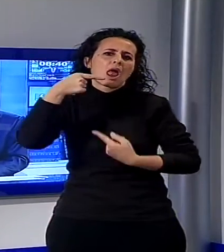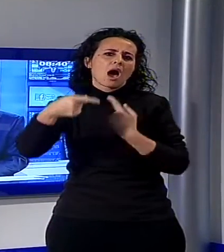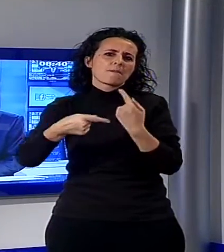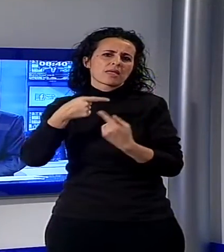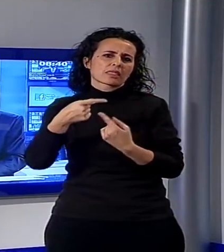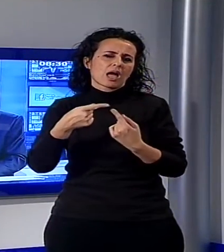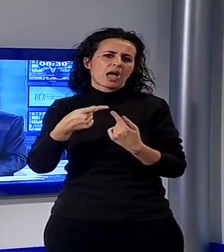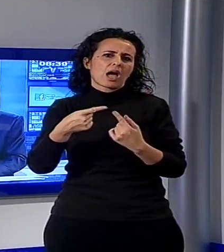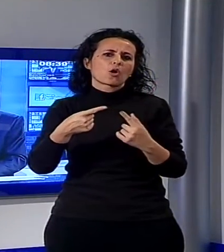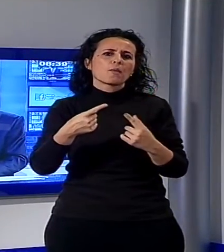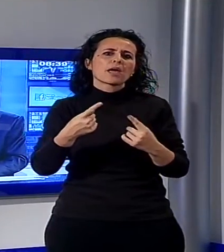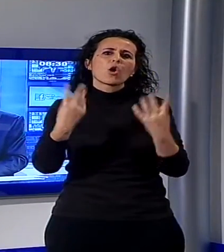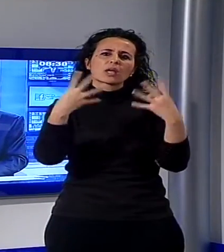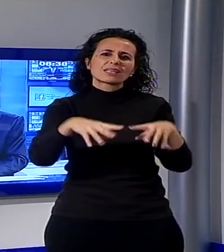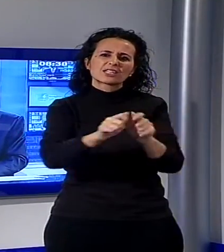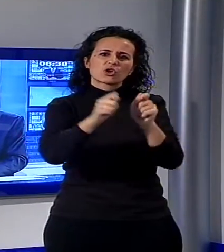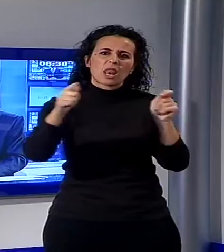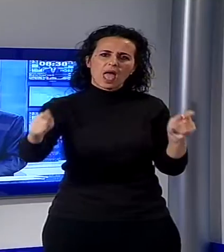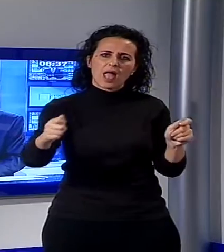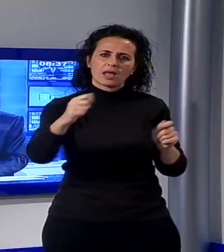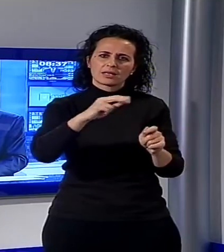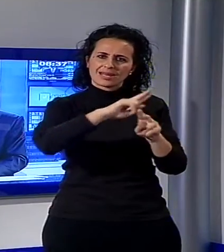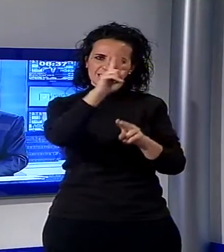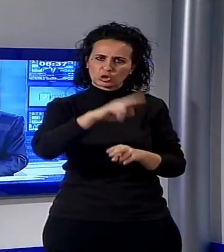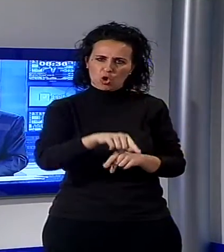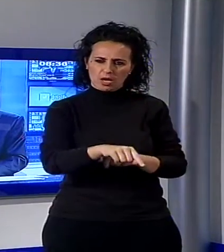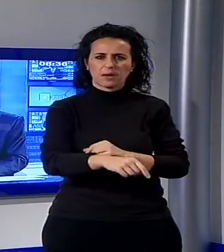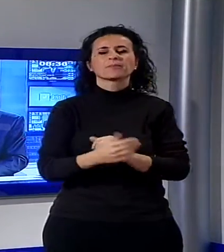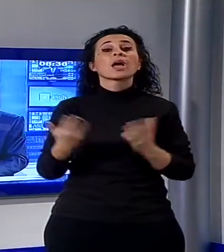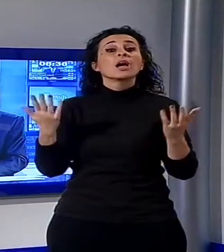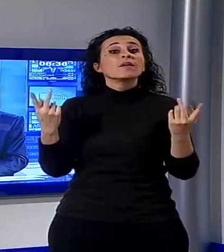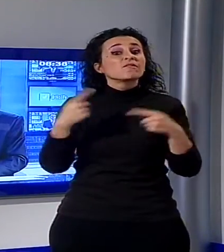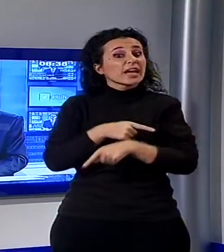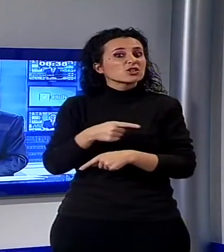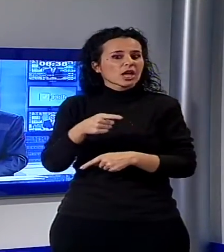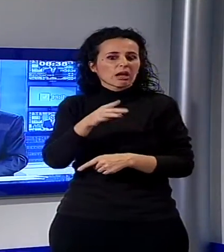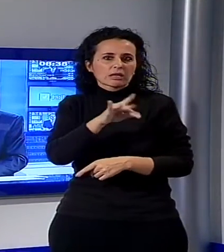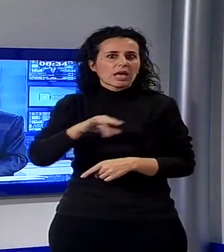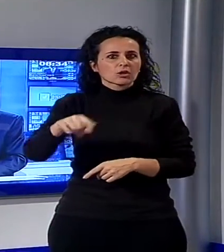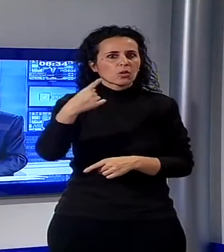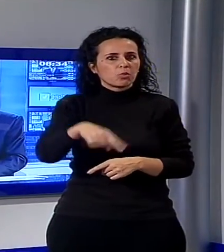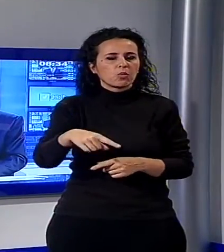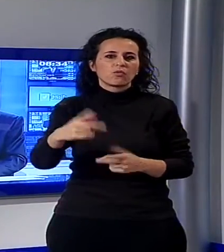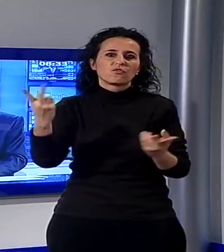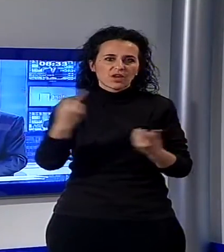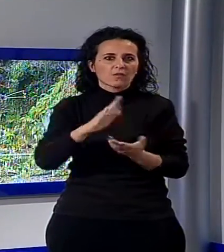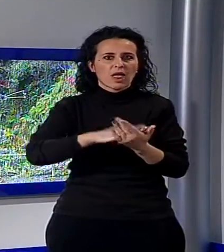nazione, però questo comune si conferma davvero un territorio ricco di presepi.